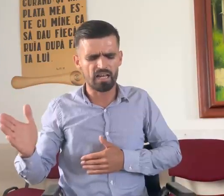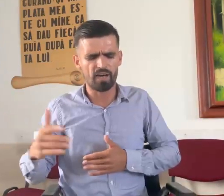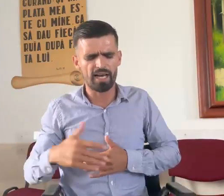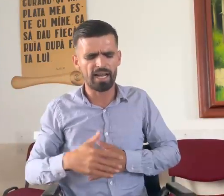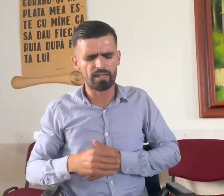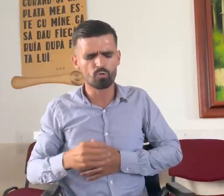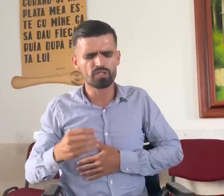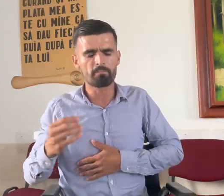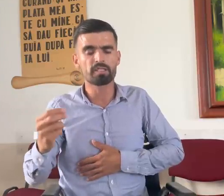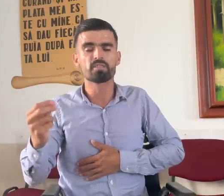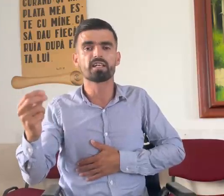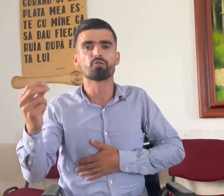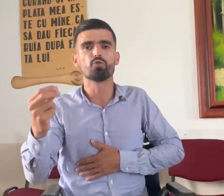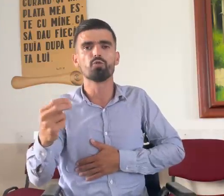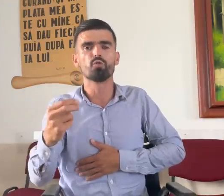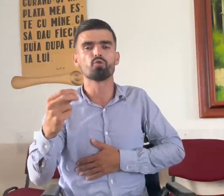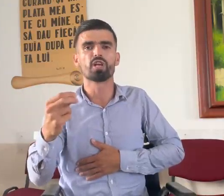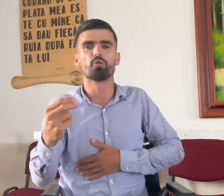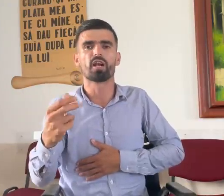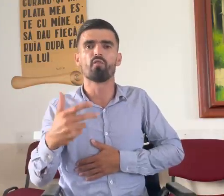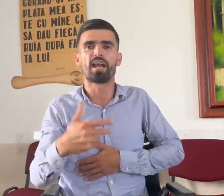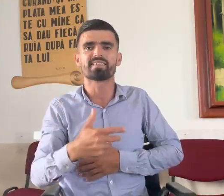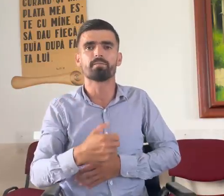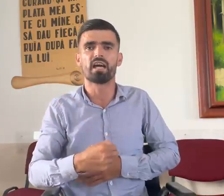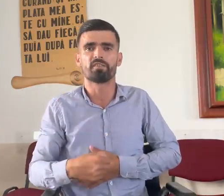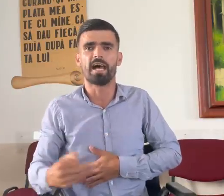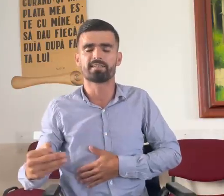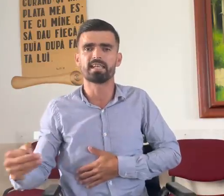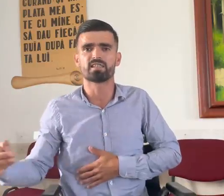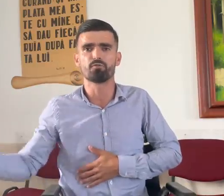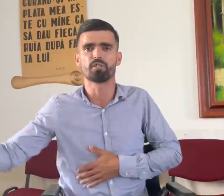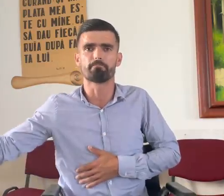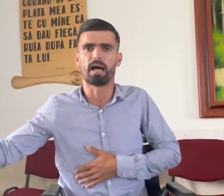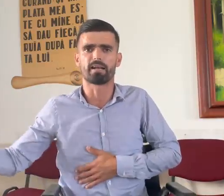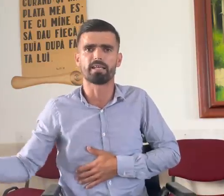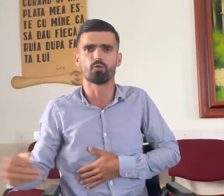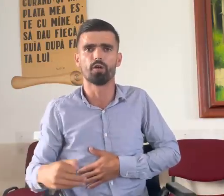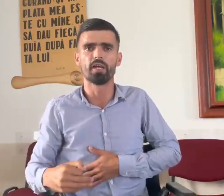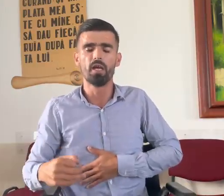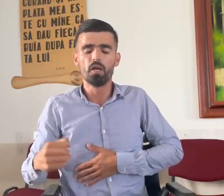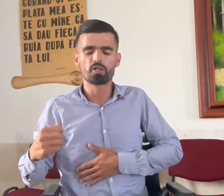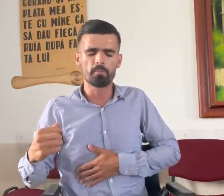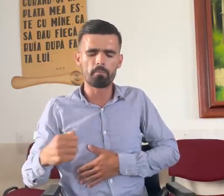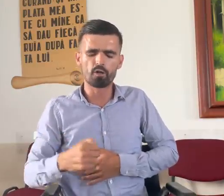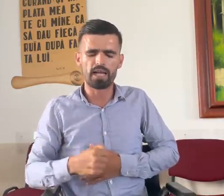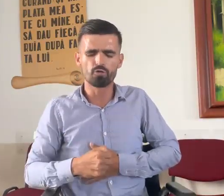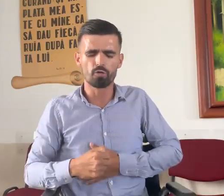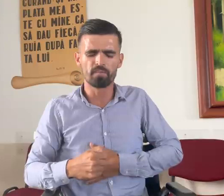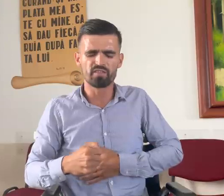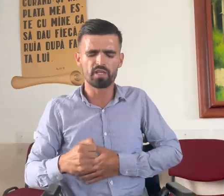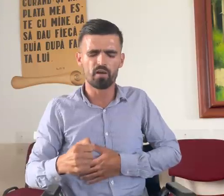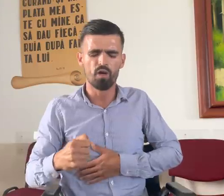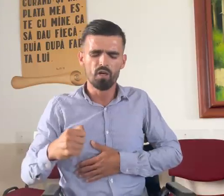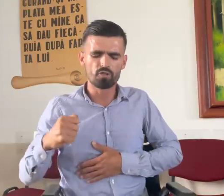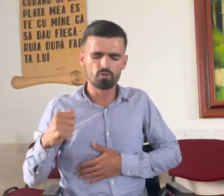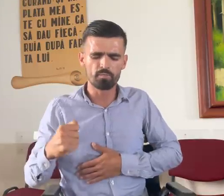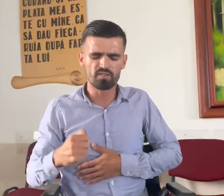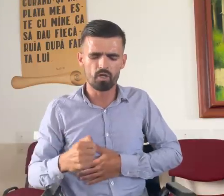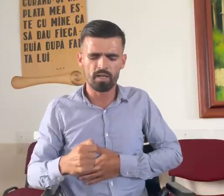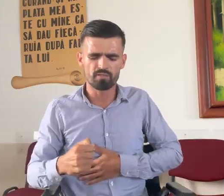salvare, atunci am simțit că Duhul celui rău vrea să-mi ia viața, să fiu de partea lui și m-am rugat lui Dumnezeu și Dumnezeu mi-a